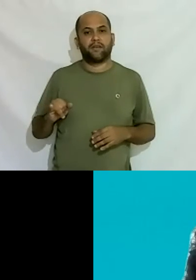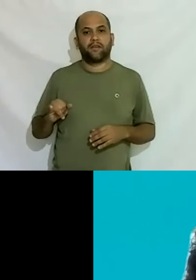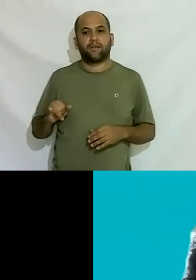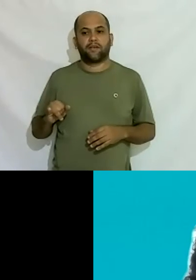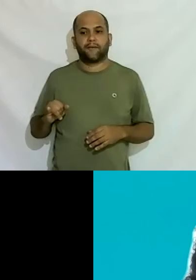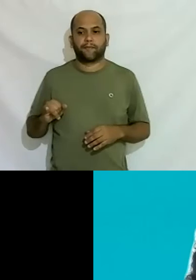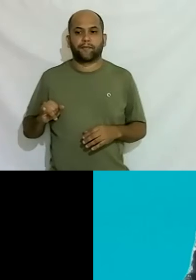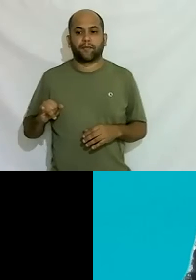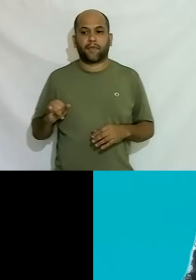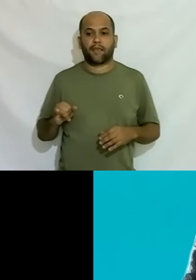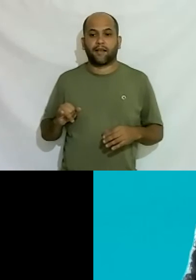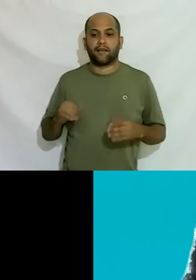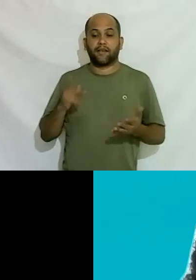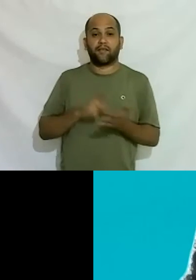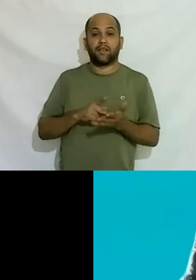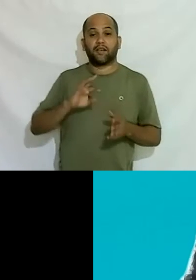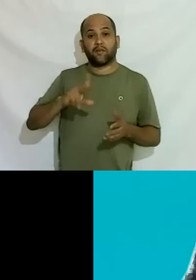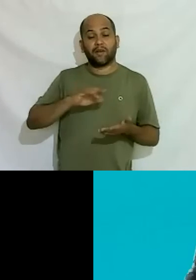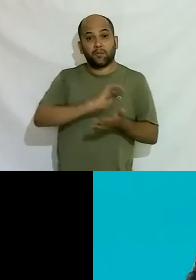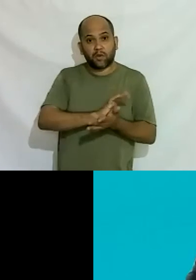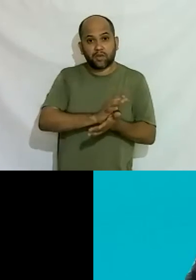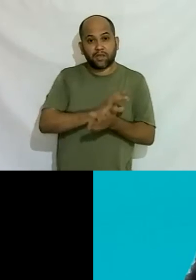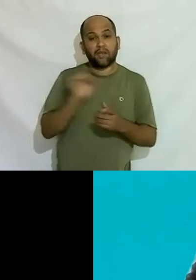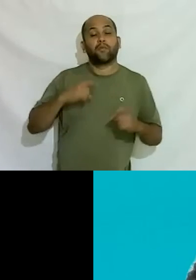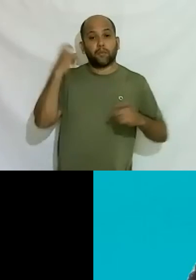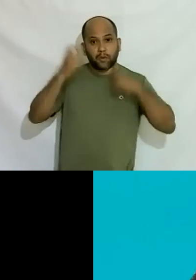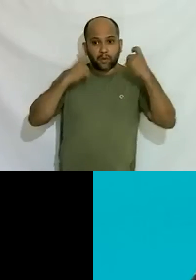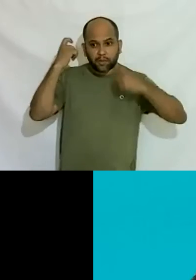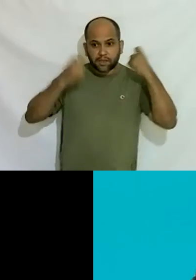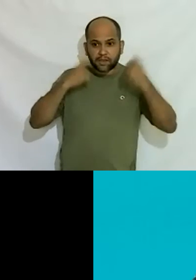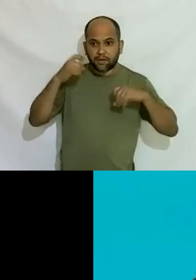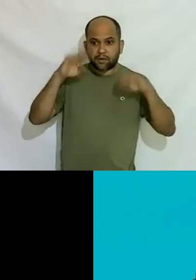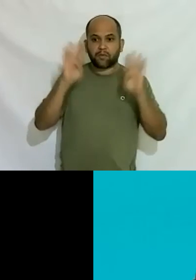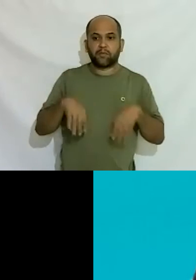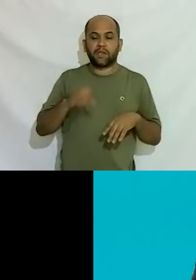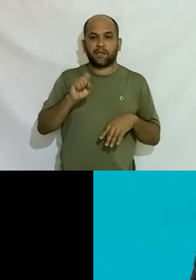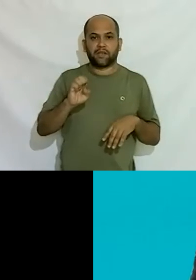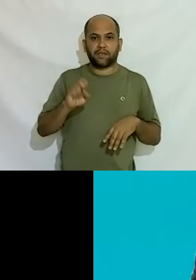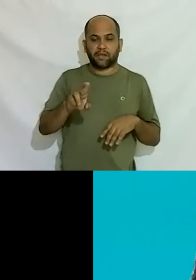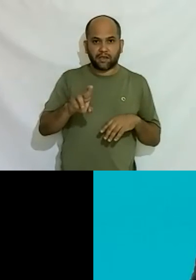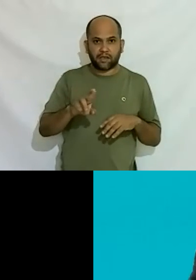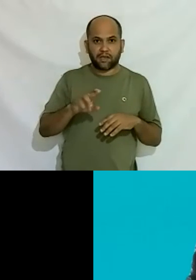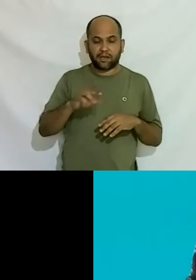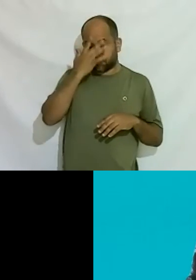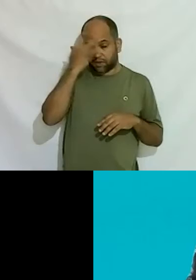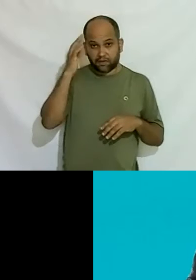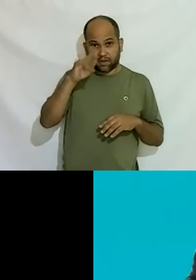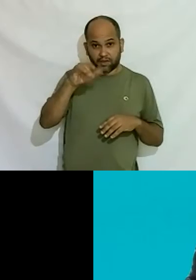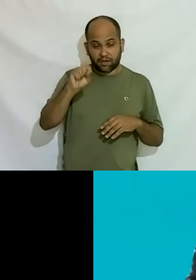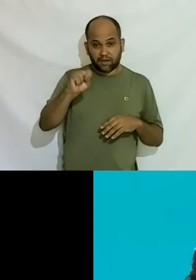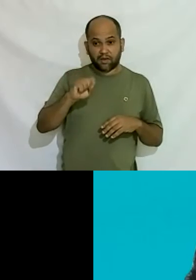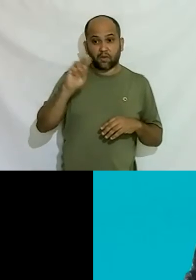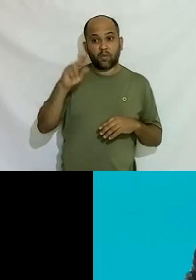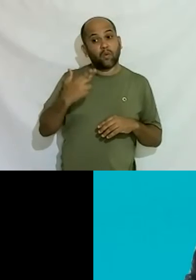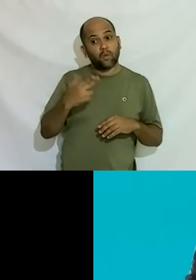e na verdade não seria um preconceito isso e sim uma preocupação com o bem-estar da pessoa trans ou na